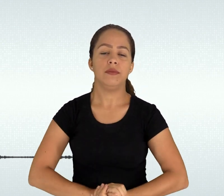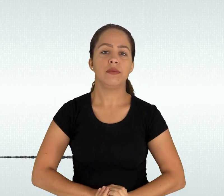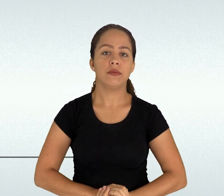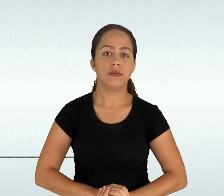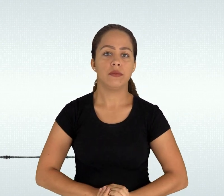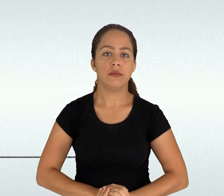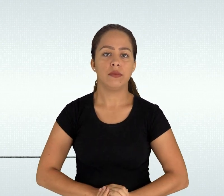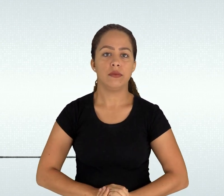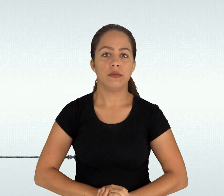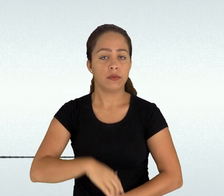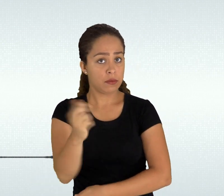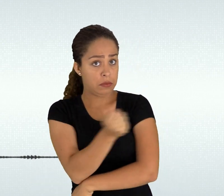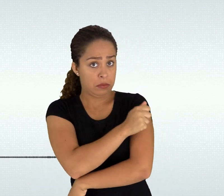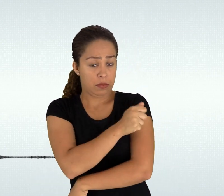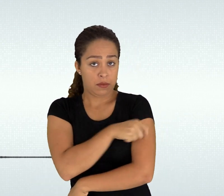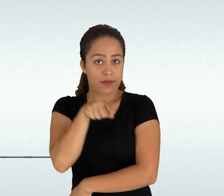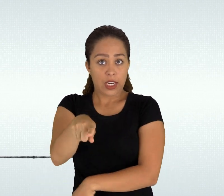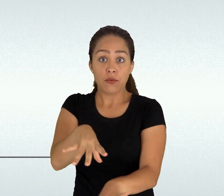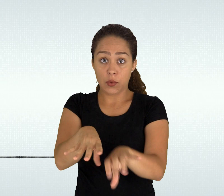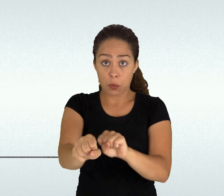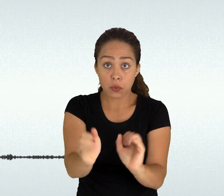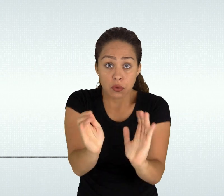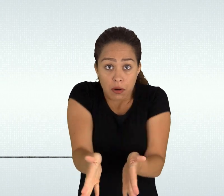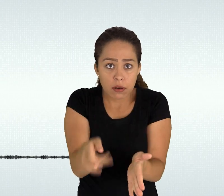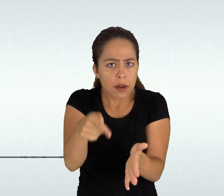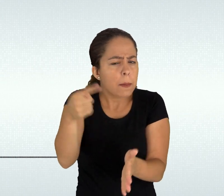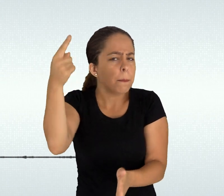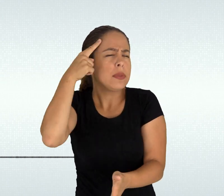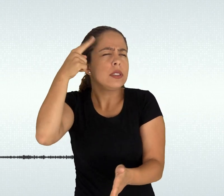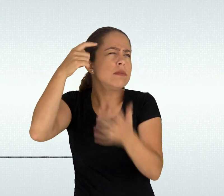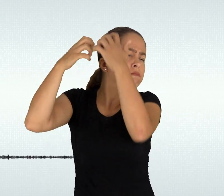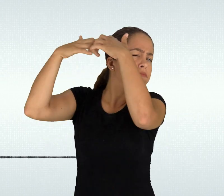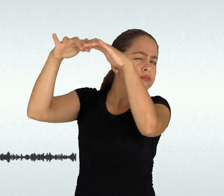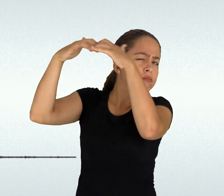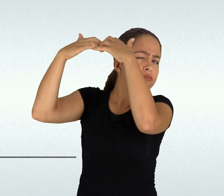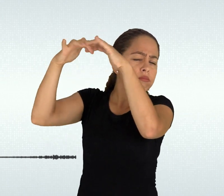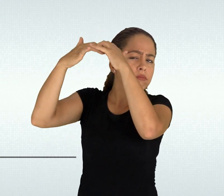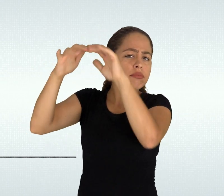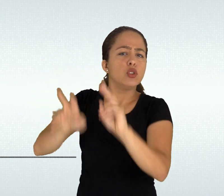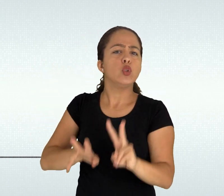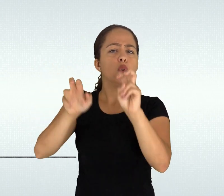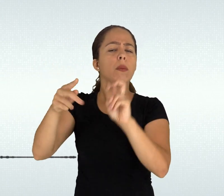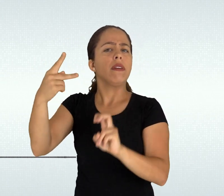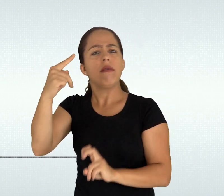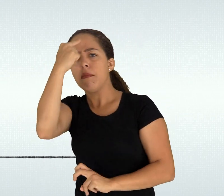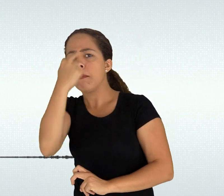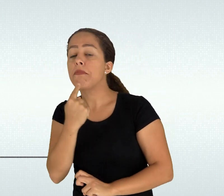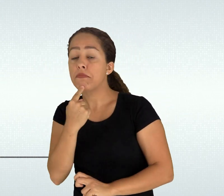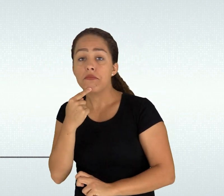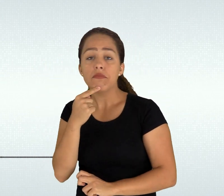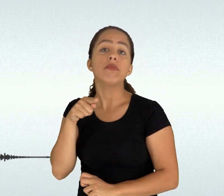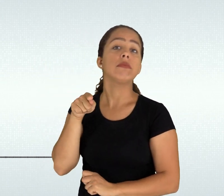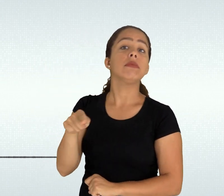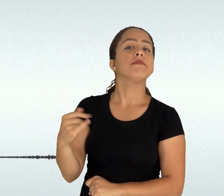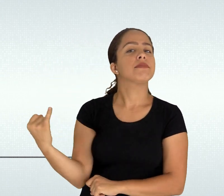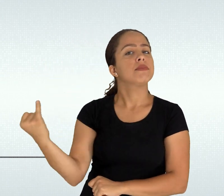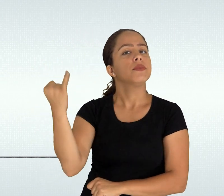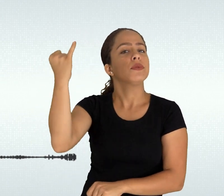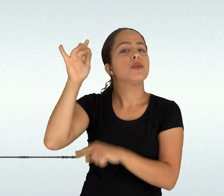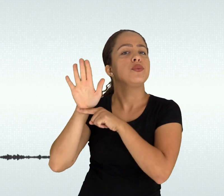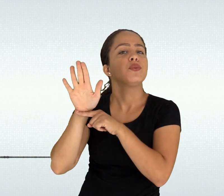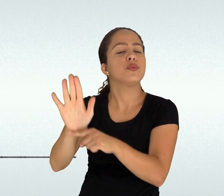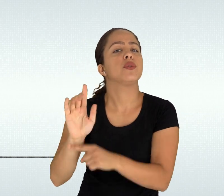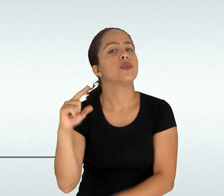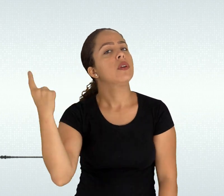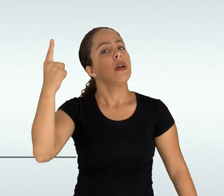refletir sobre o perfil deste egresso é importante ao dialogarmos sobre objetivos conteúdos, métodos